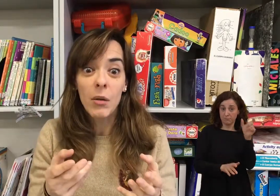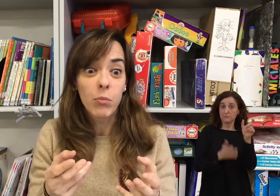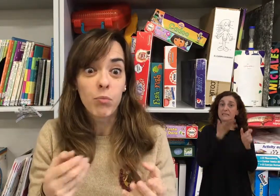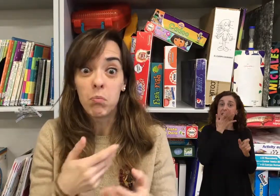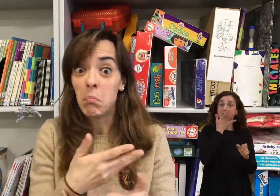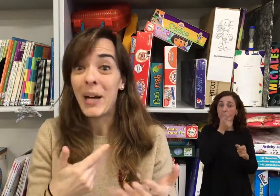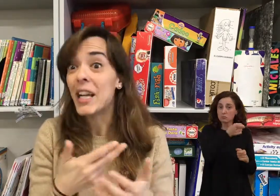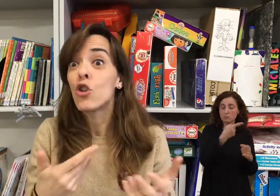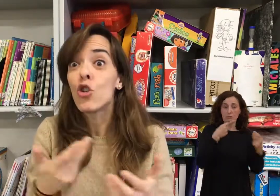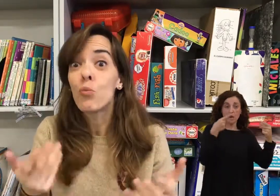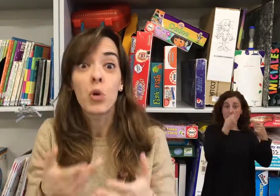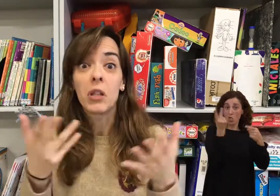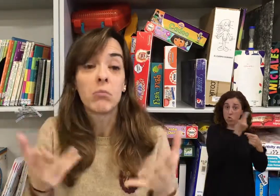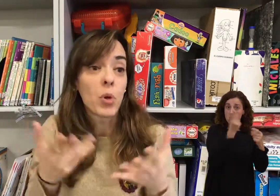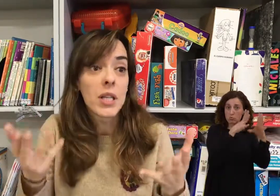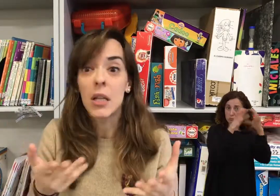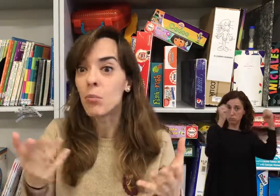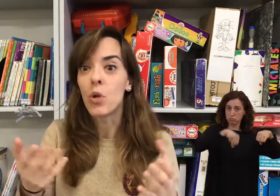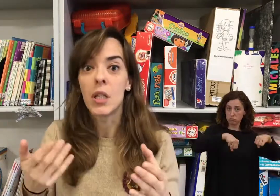para ellos dos puede ser, pues,